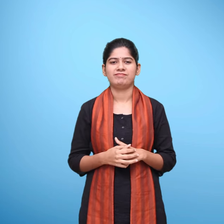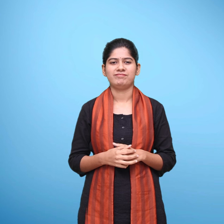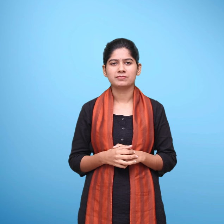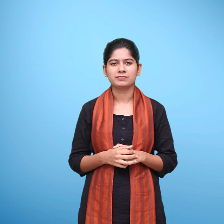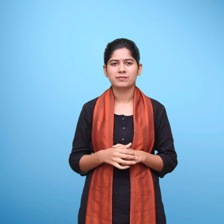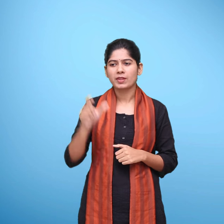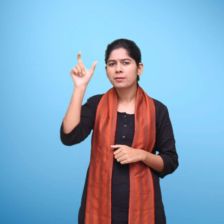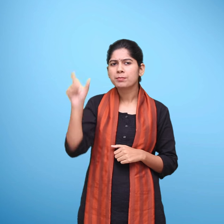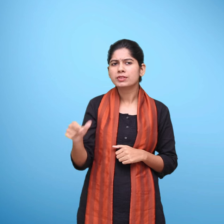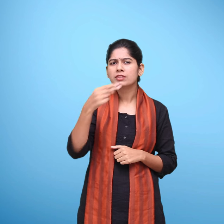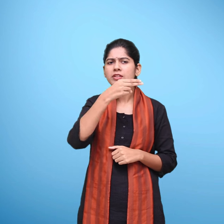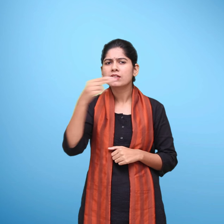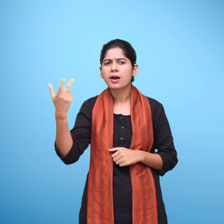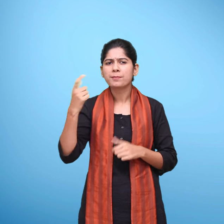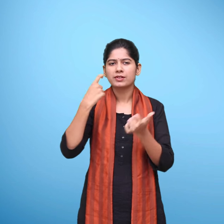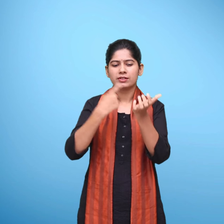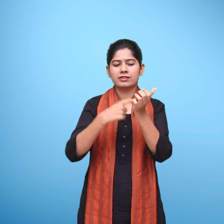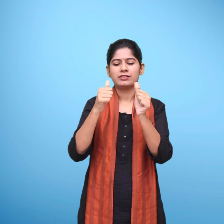मधुर अथया बिहार